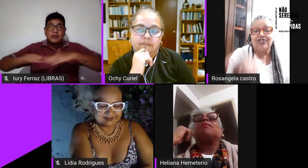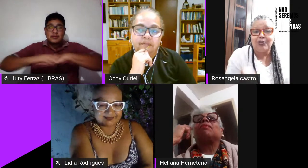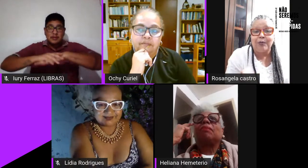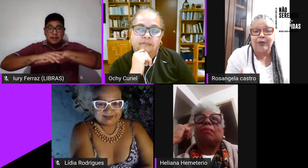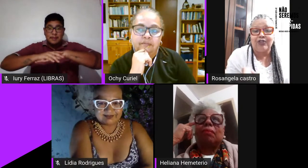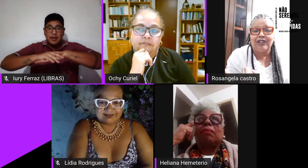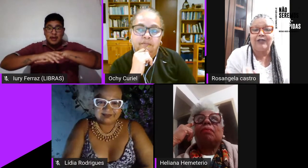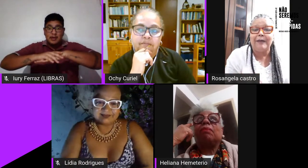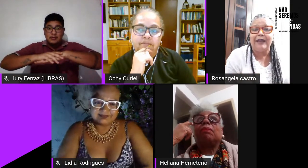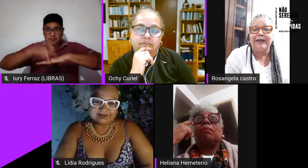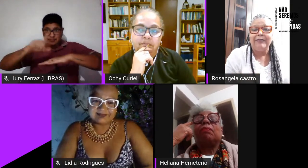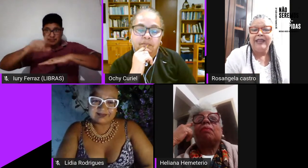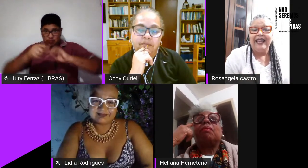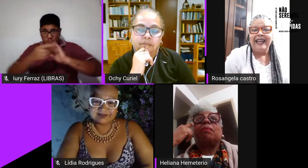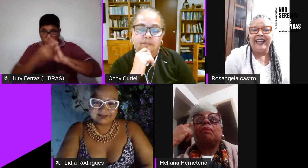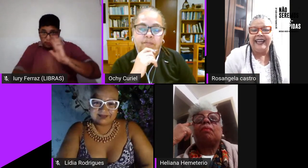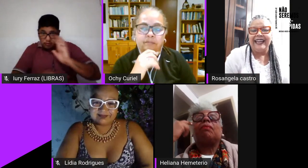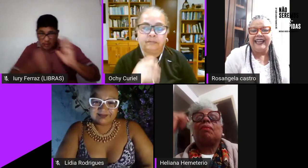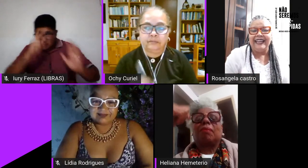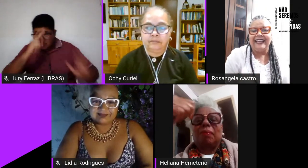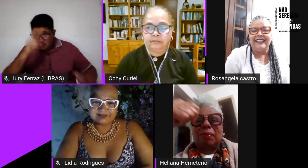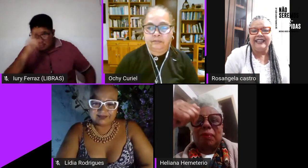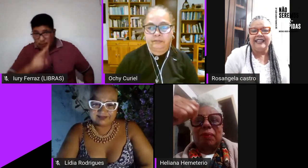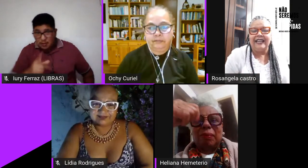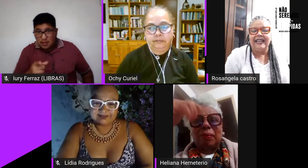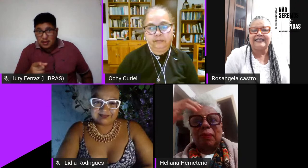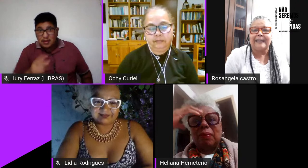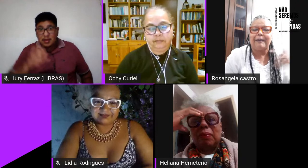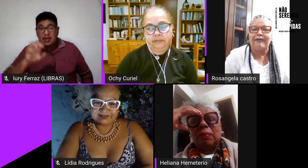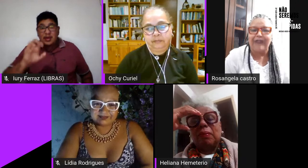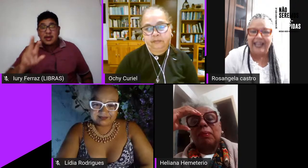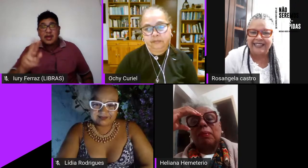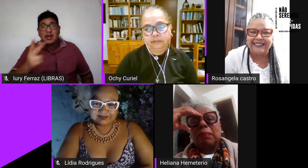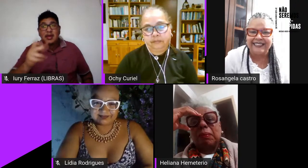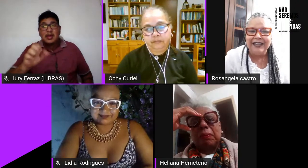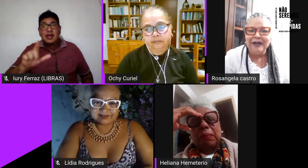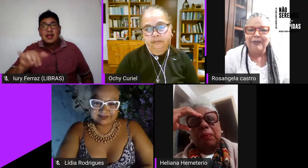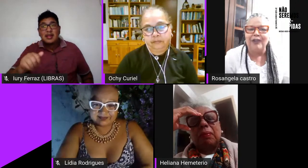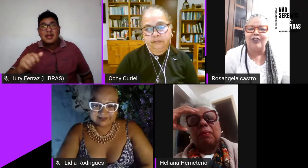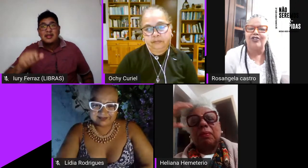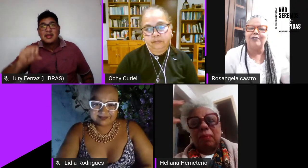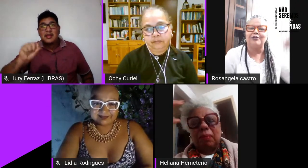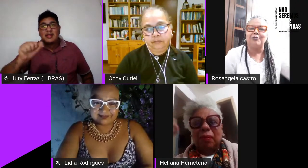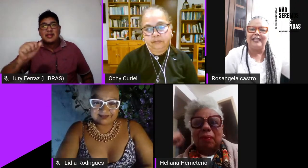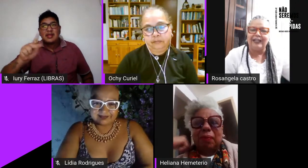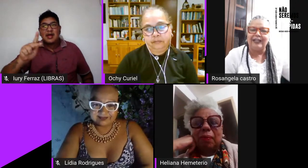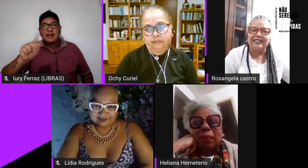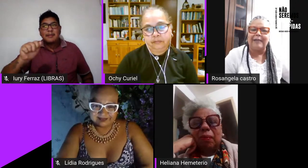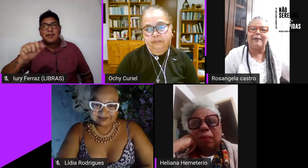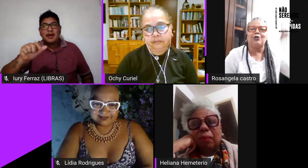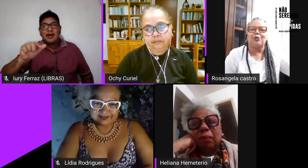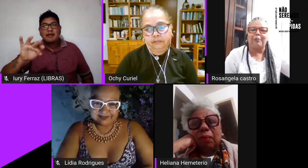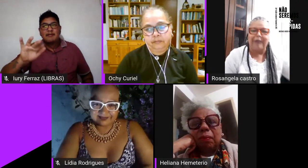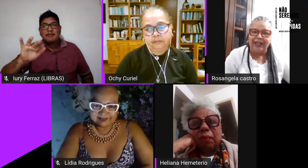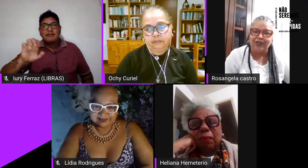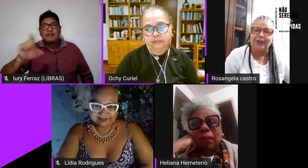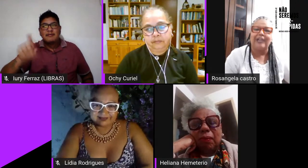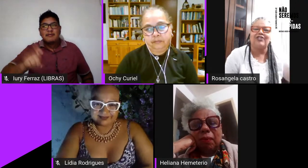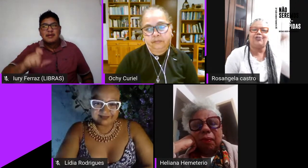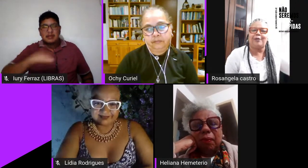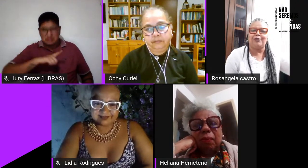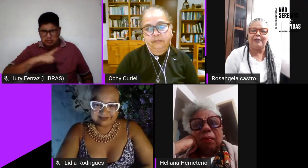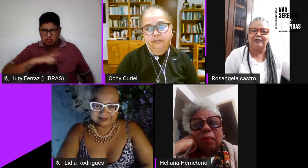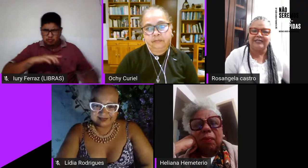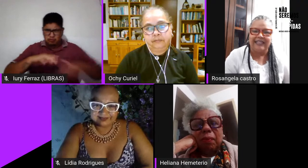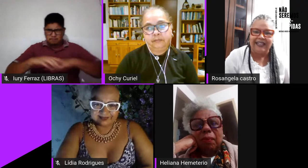tanto que a gente tinha um projeto lembra Eliana sapaflex porque nós tínhamos um modelo de sapato ortopédico